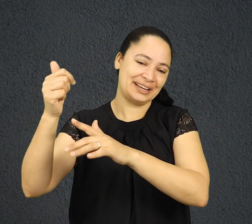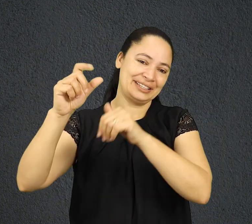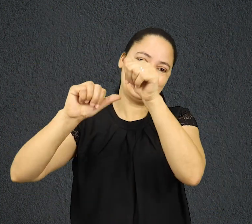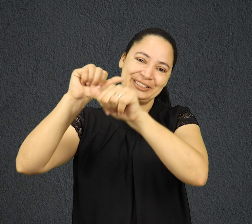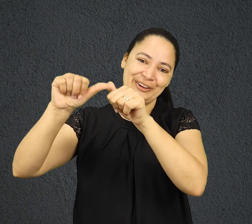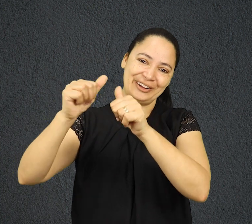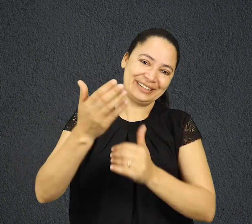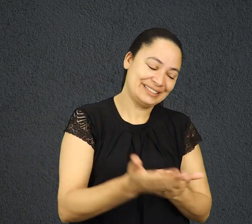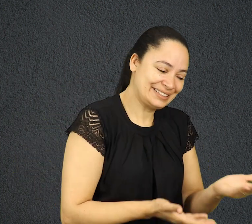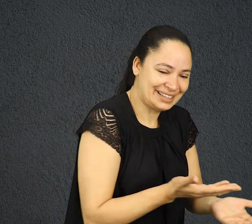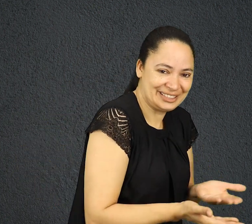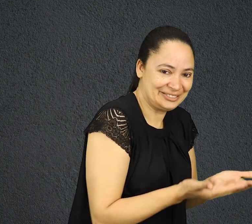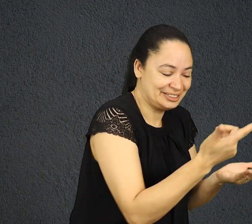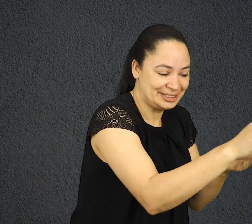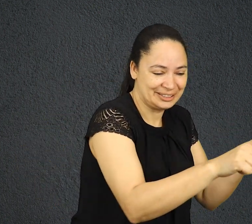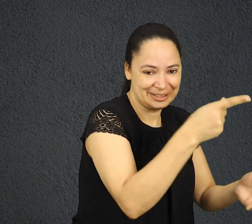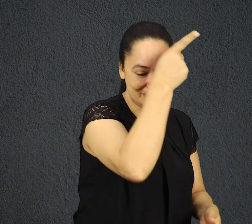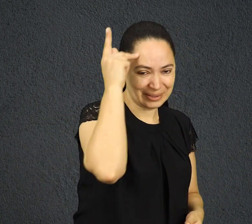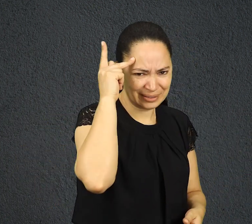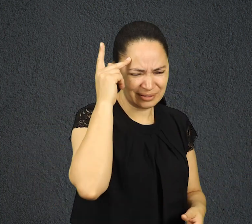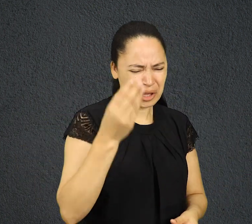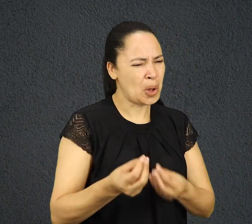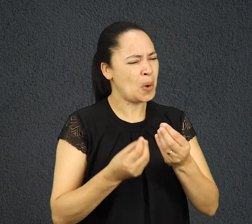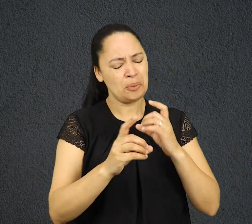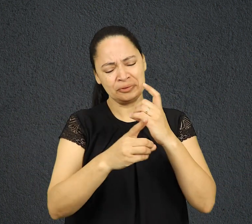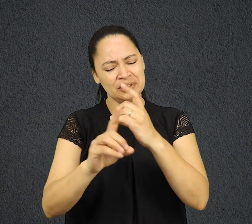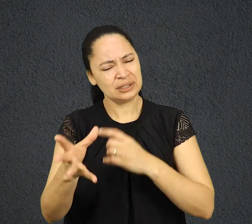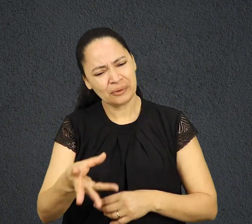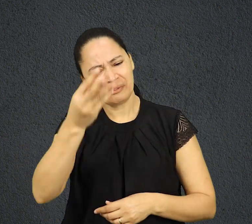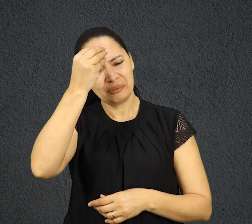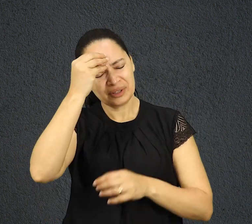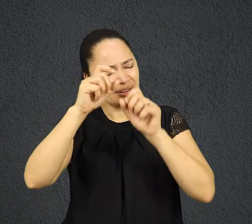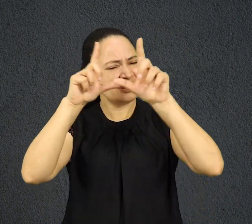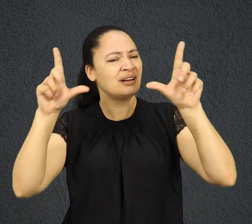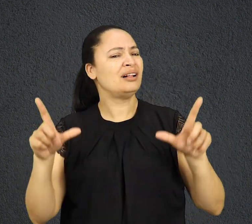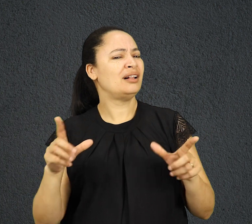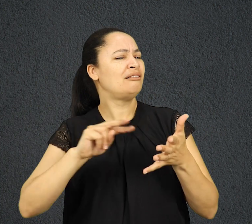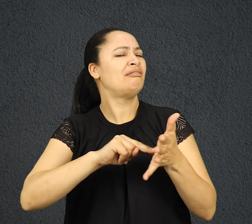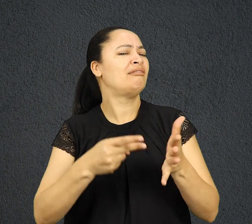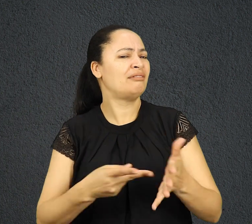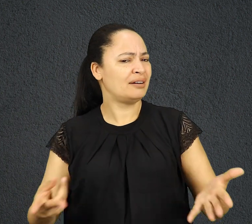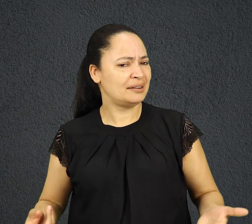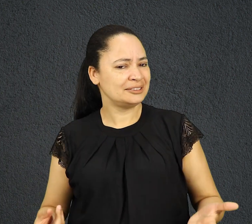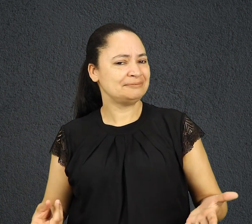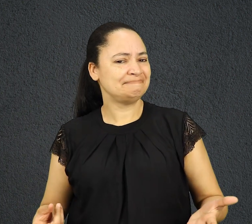servir os outros. Mas como os discípulos poderiam compreender um novo conceito como esse? Com